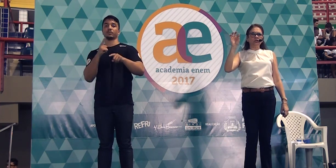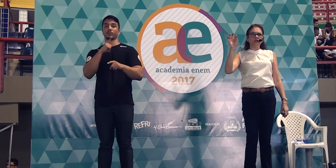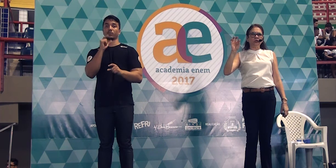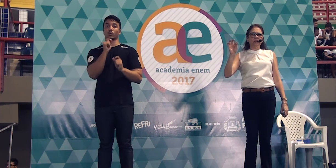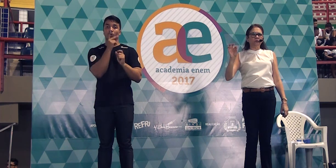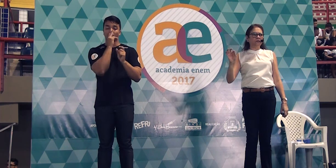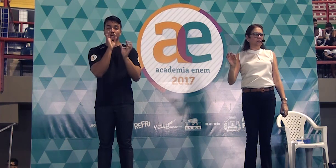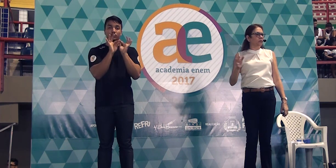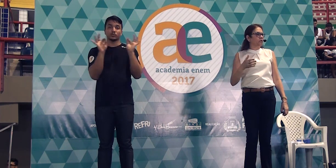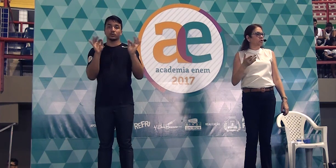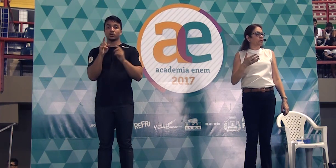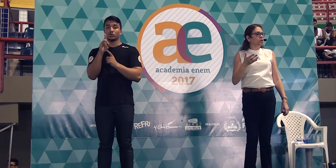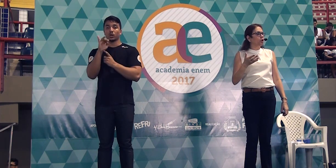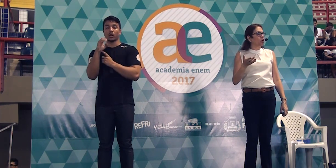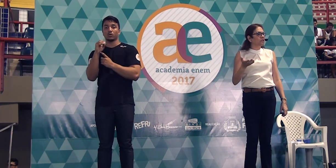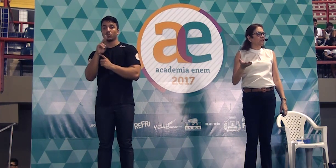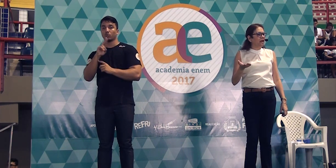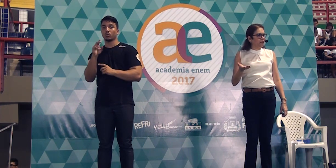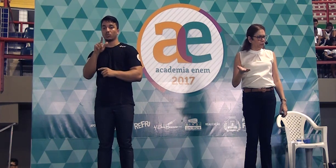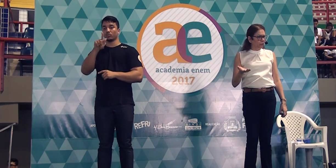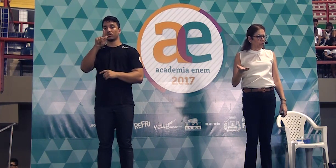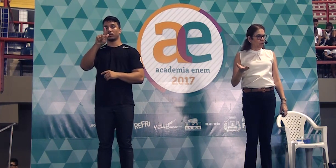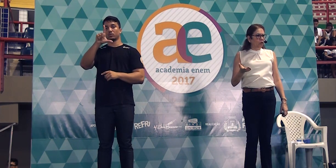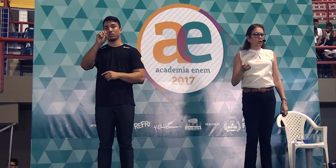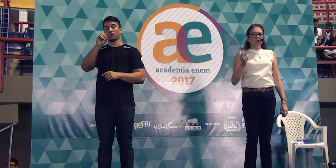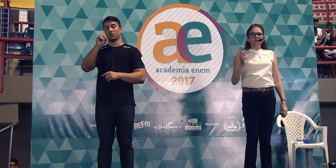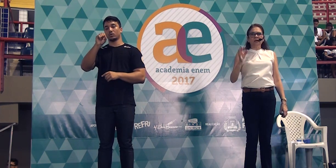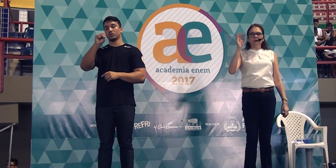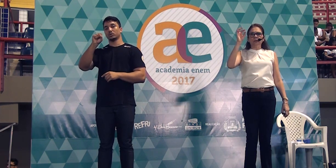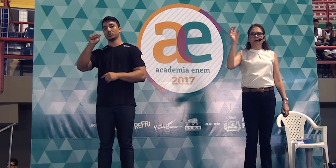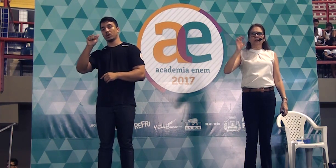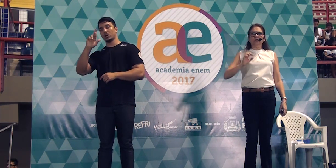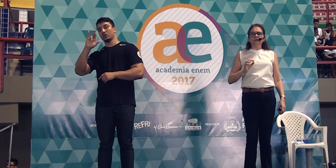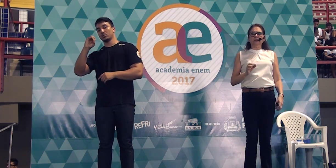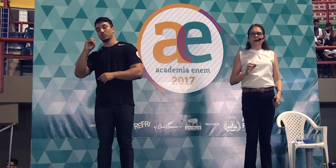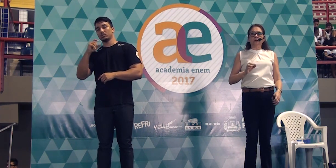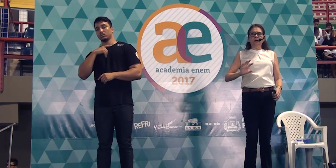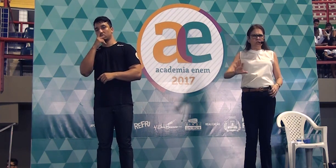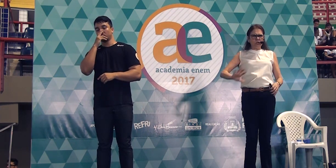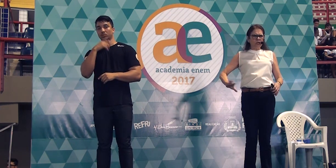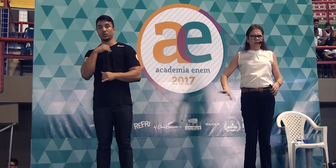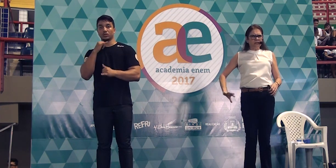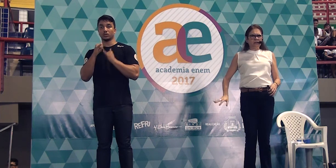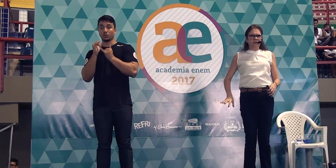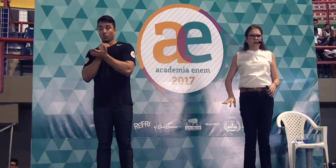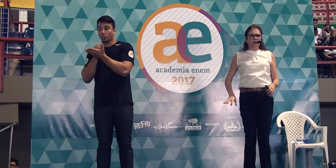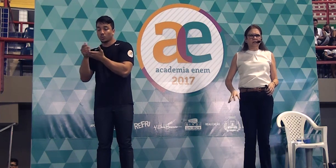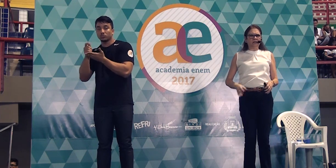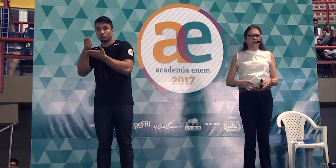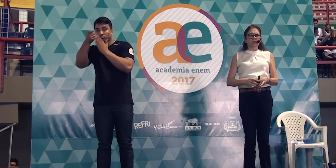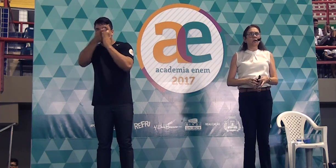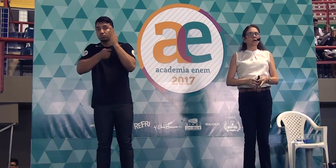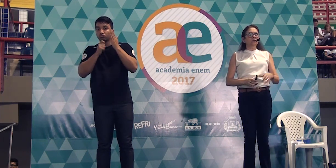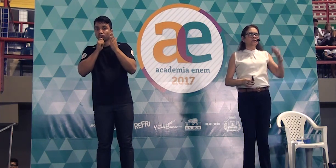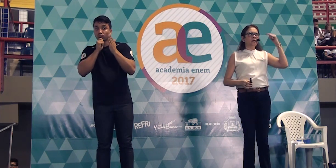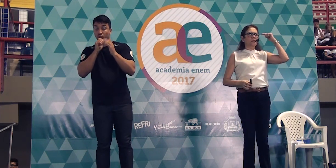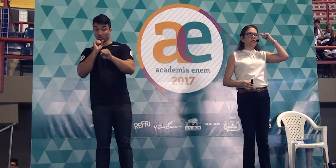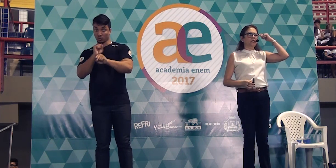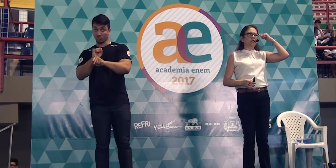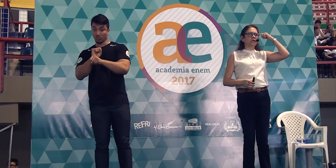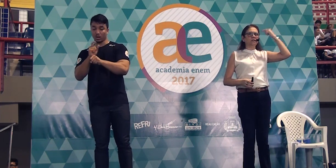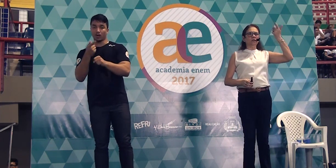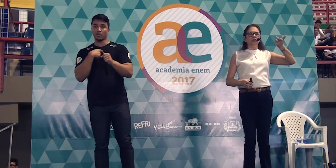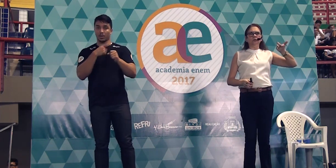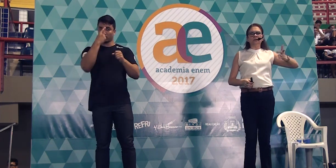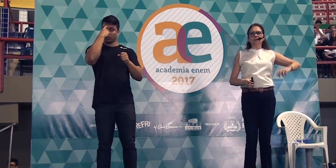pequeno dicionariozinho, que a gente chama de glossário, glossário é um pequeno dicionário, antes de escrever a redação, você